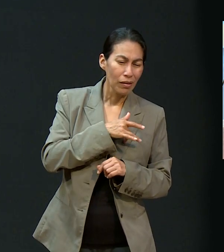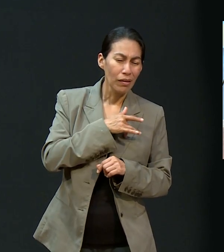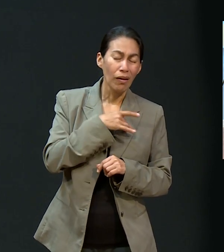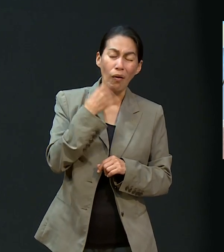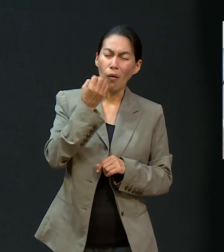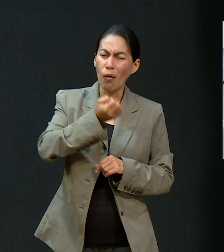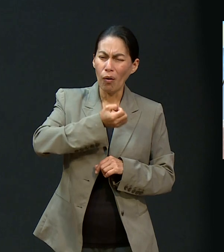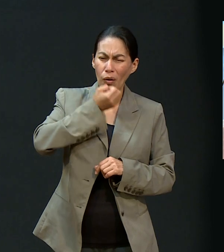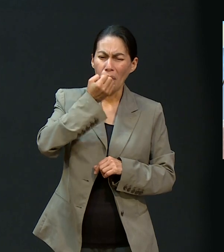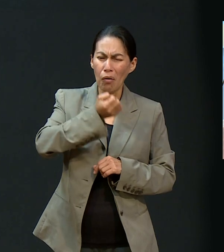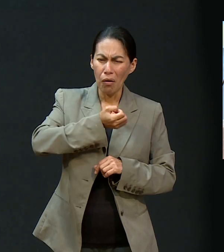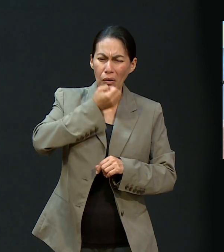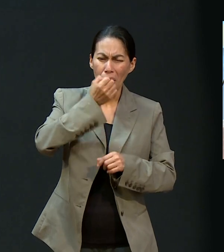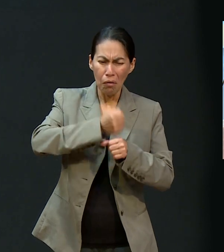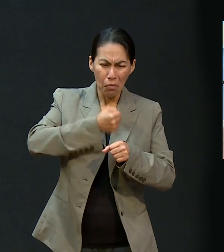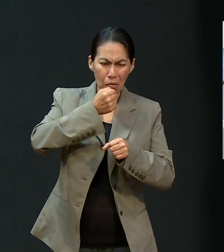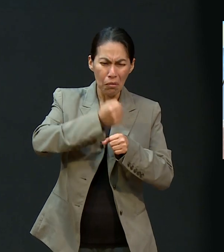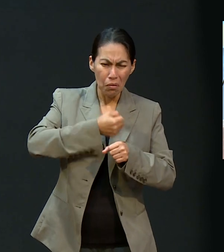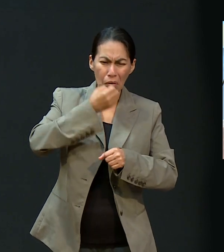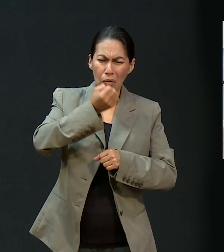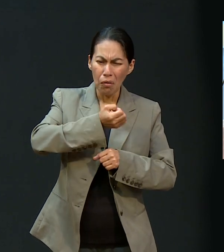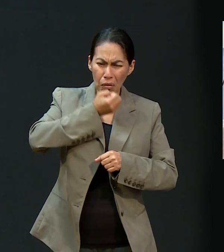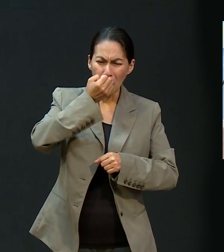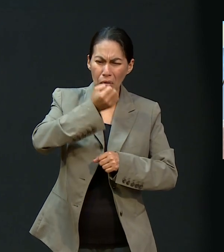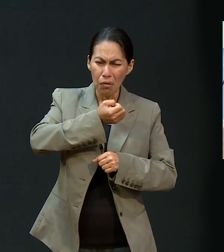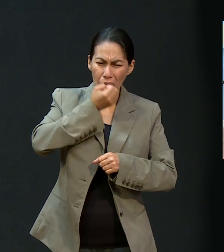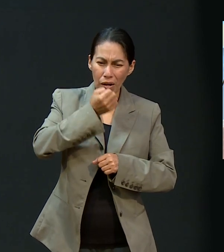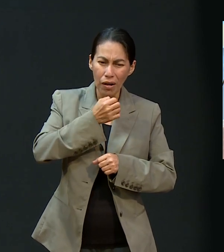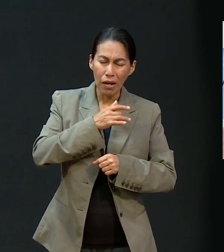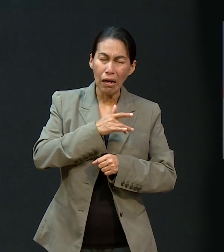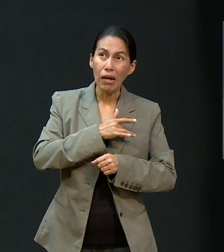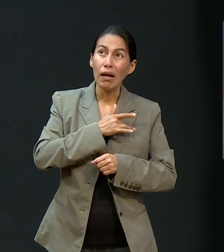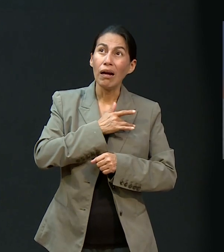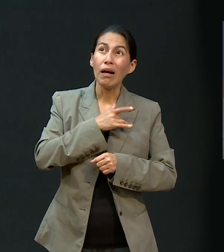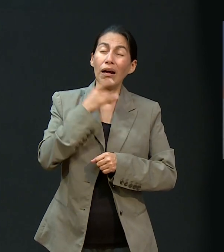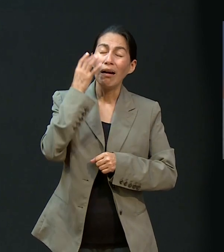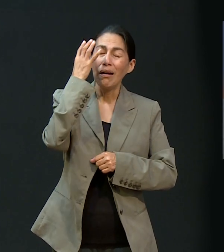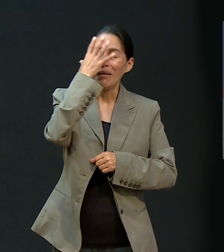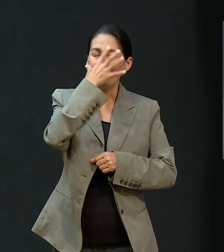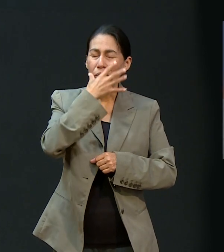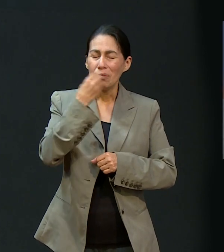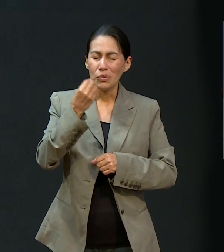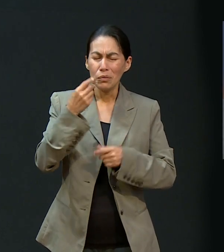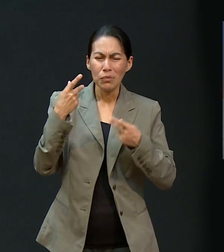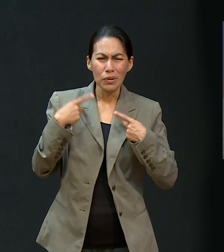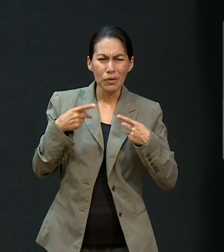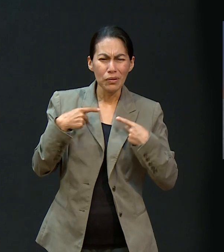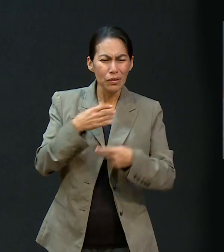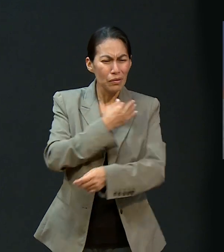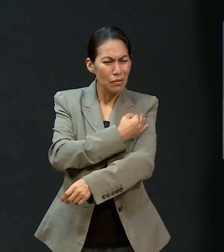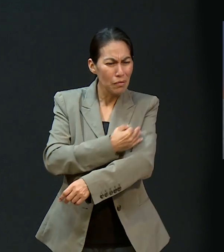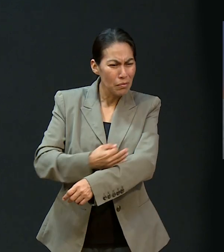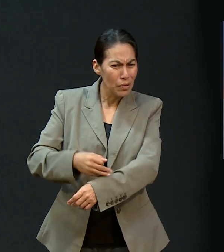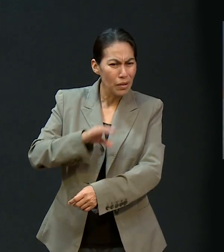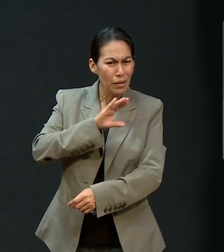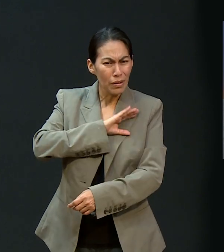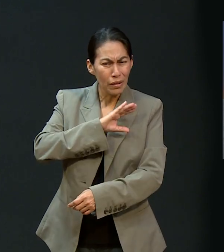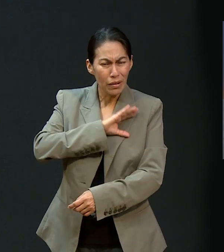lo empecé a practicar. Y se siente tan bonito poner en las manos de Dios a todas las